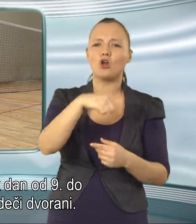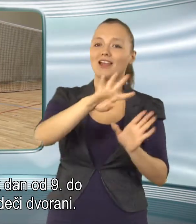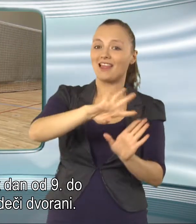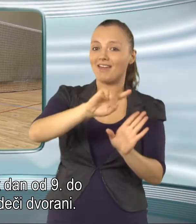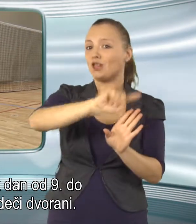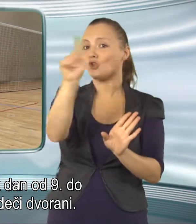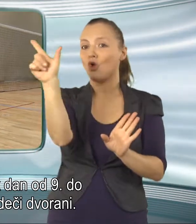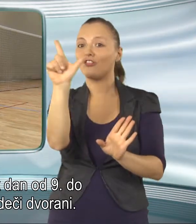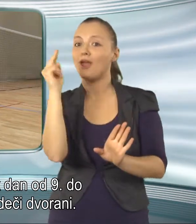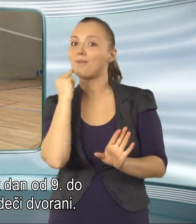dvorani.